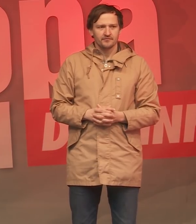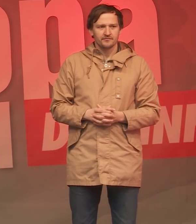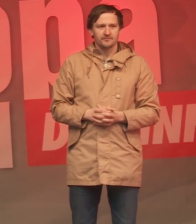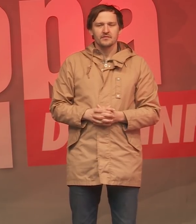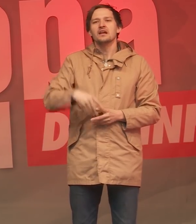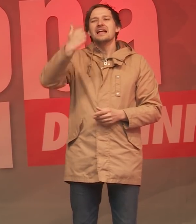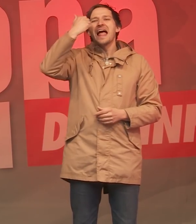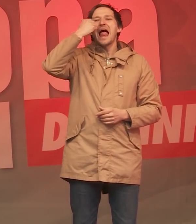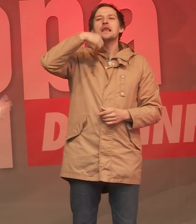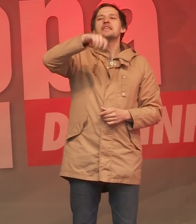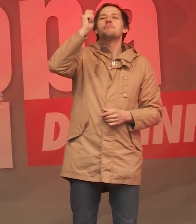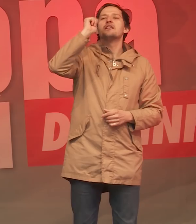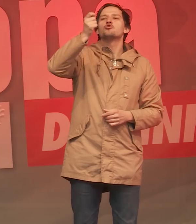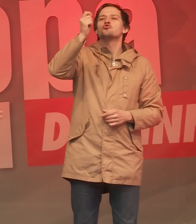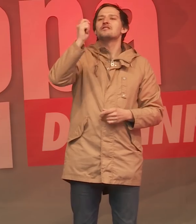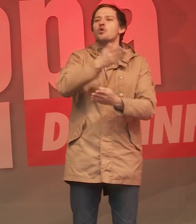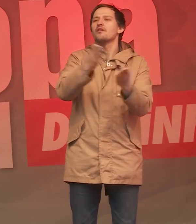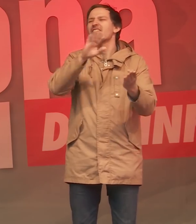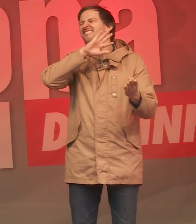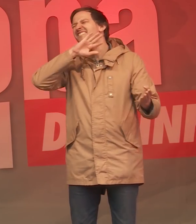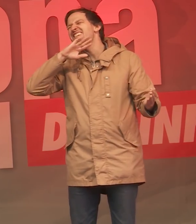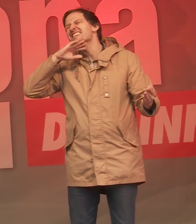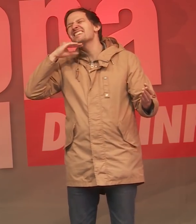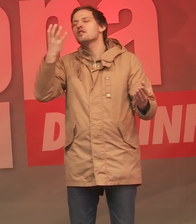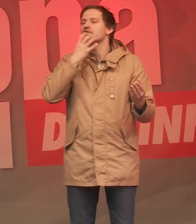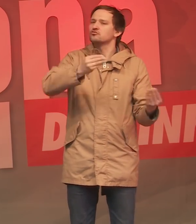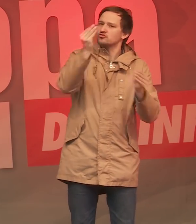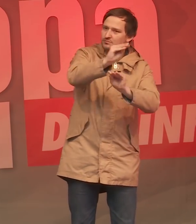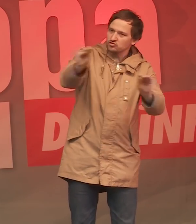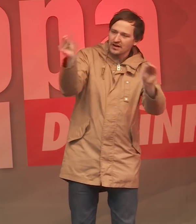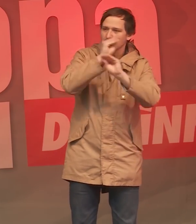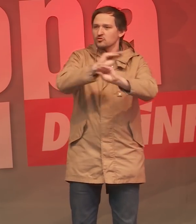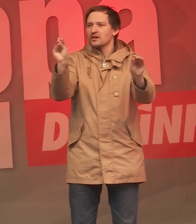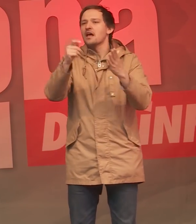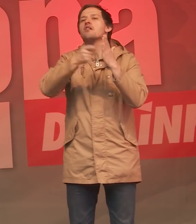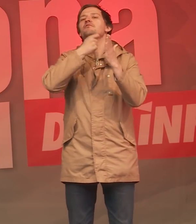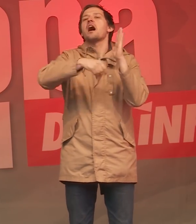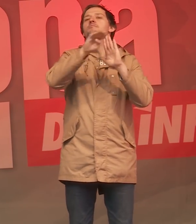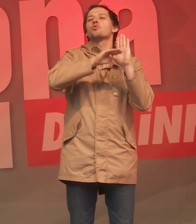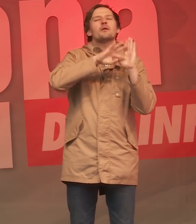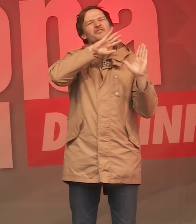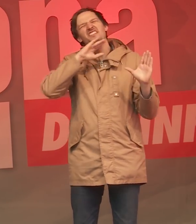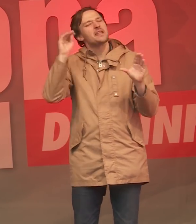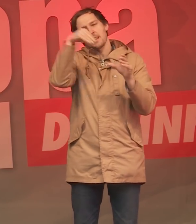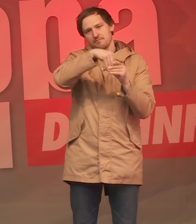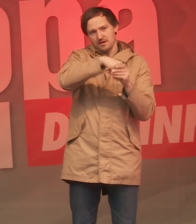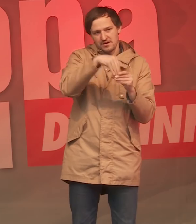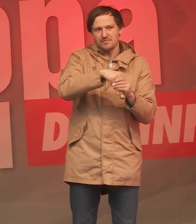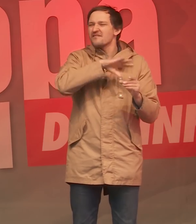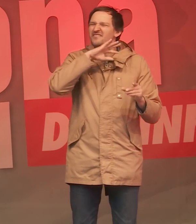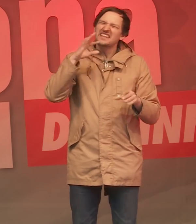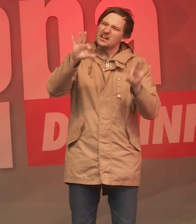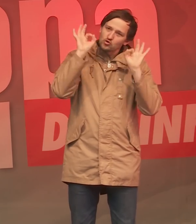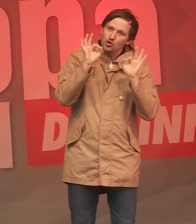Liebe Düsseldorferinnen und Düsseldorfer, ich hätte noch eine Menge zu sagen, auch in unserem Wahlprogramm steht eine Menge, da stehen sehr viele ganz